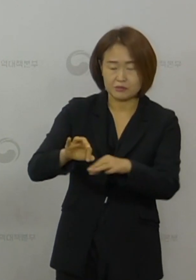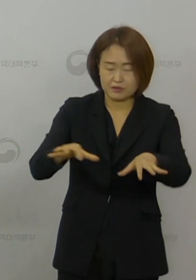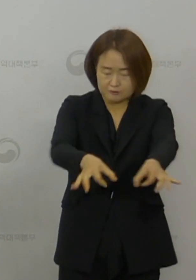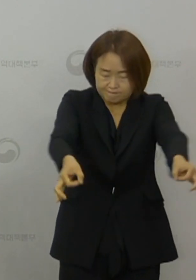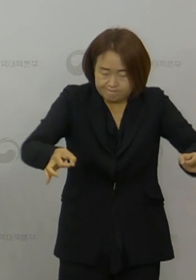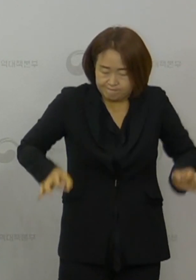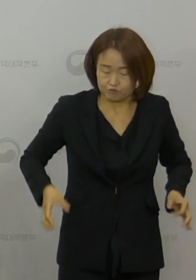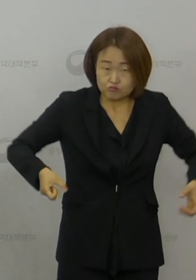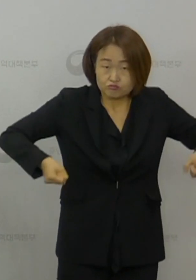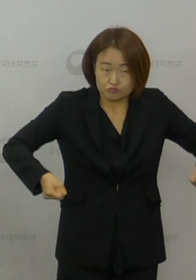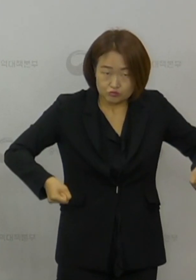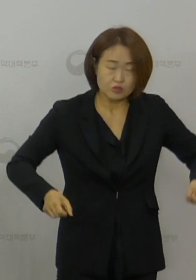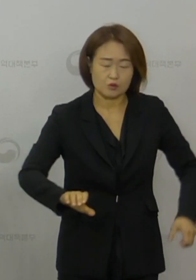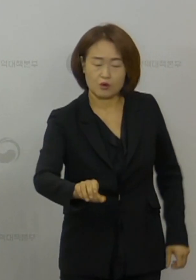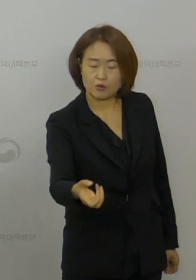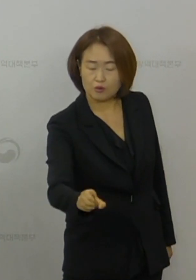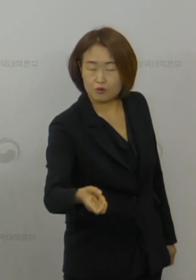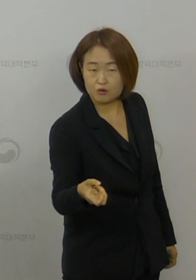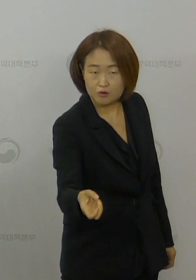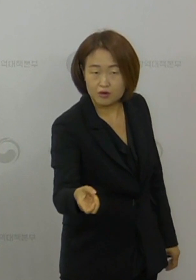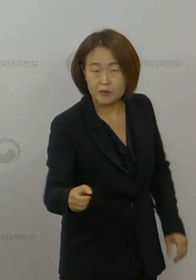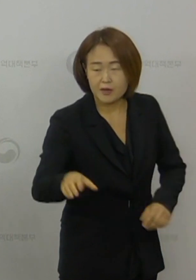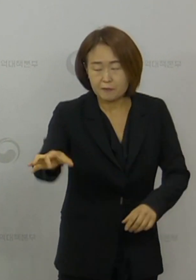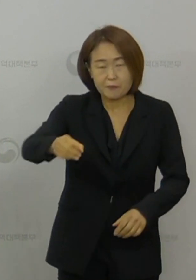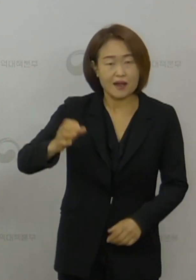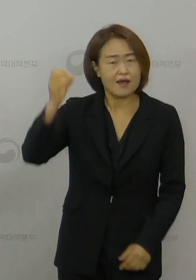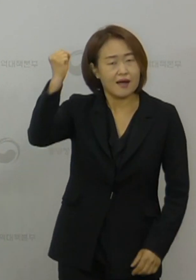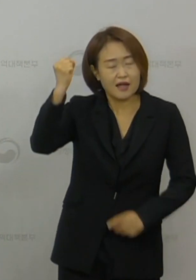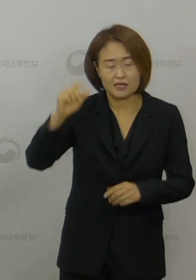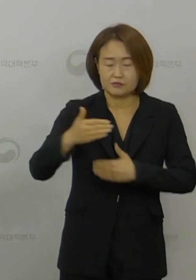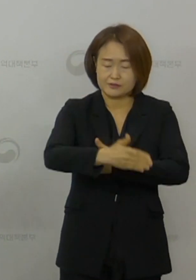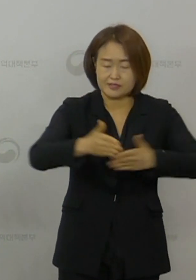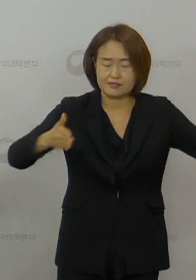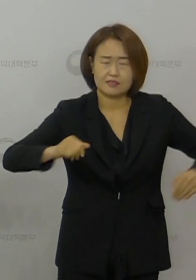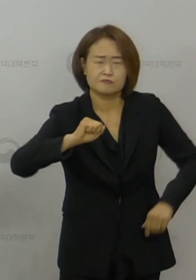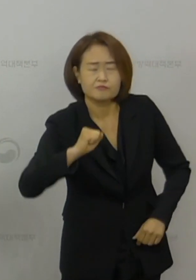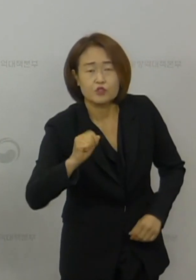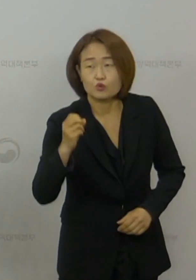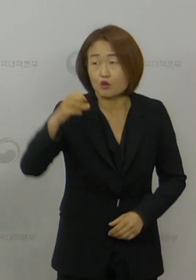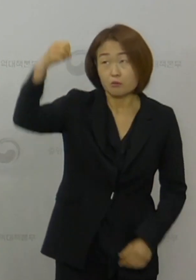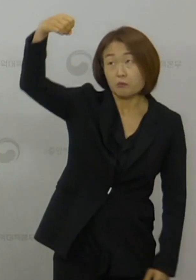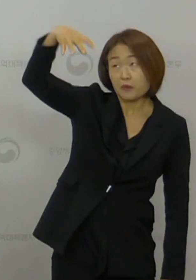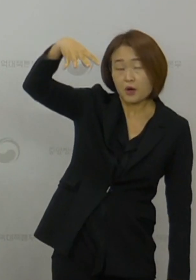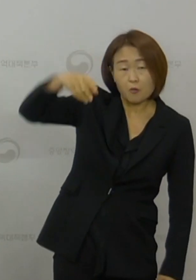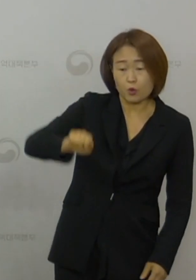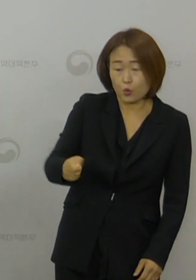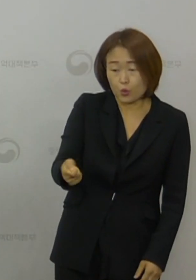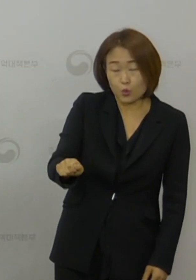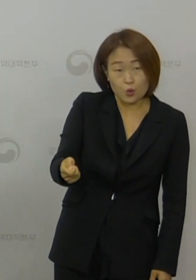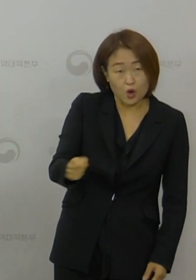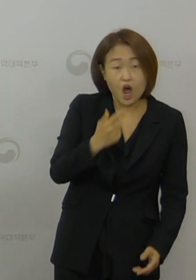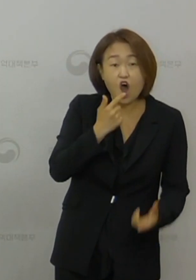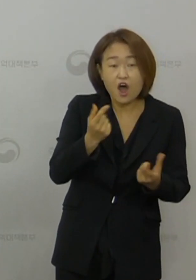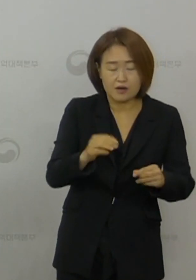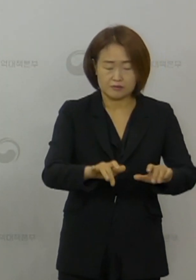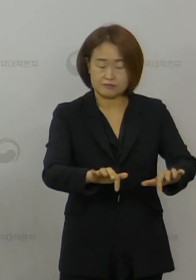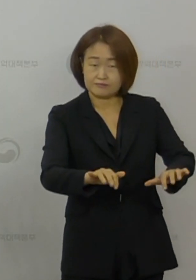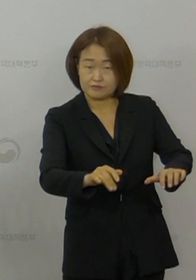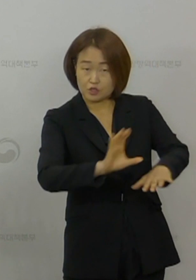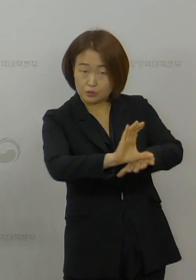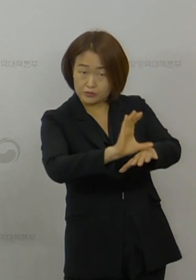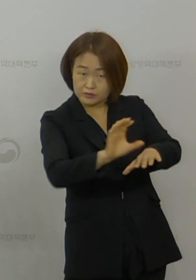문 손잡이, 탈거리, 책상, 조명 조절 장치, 키보드